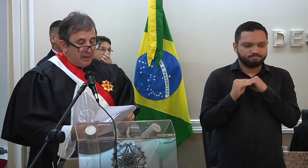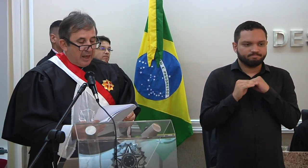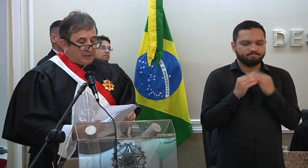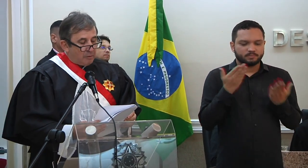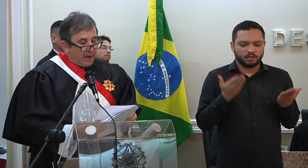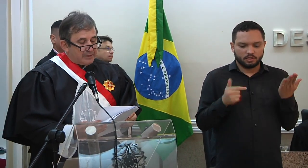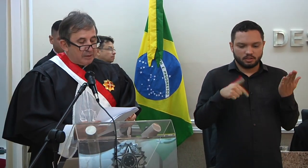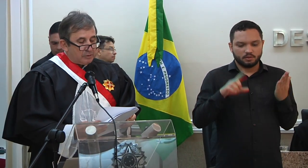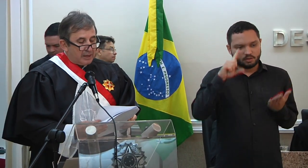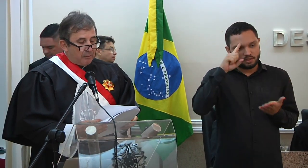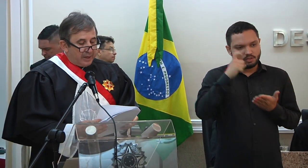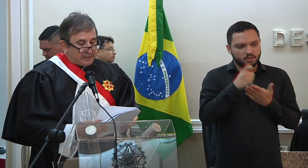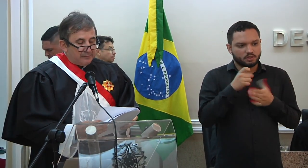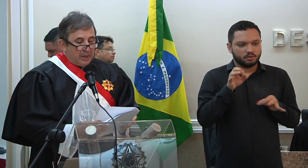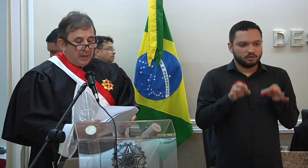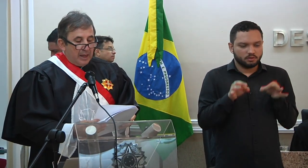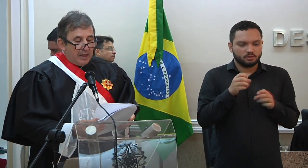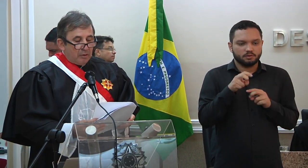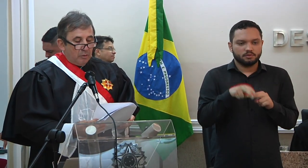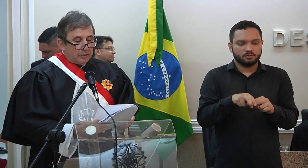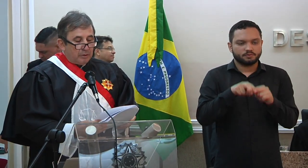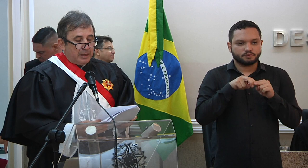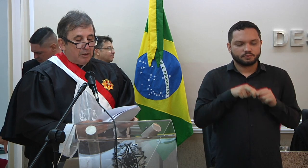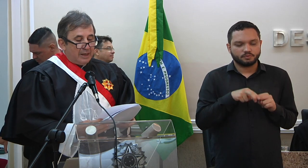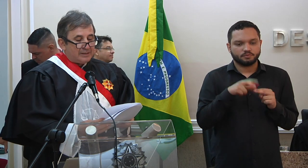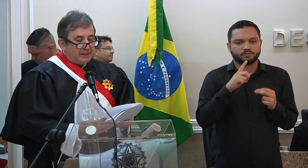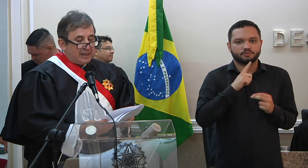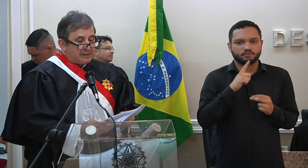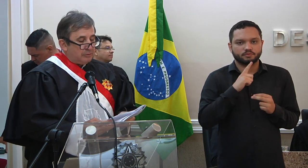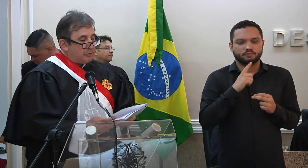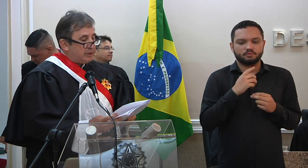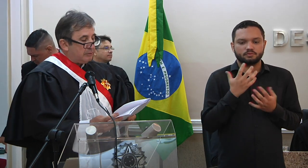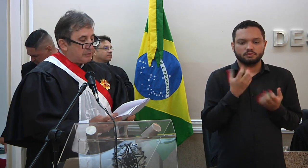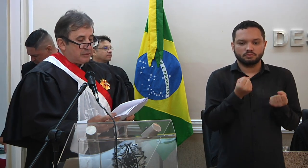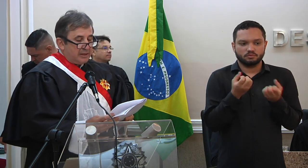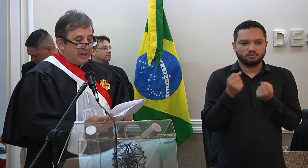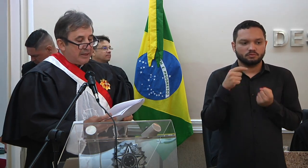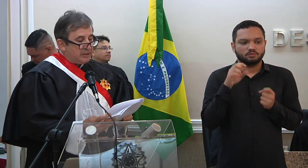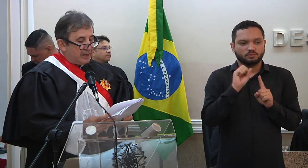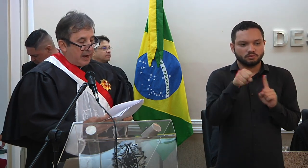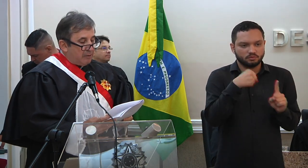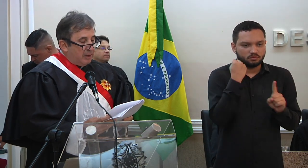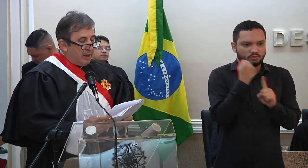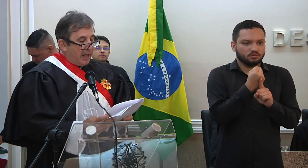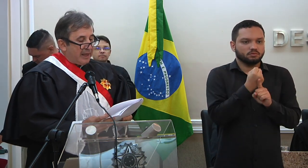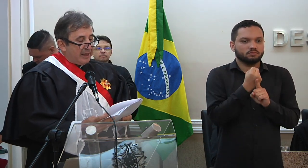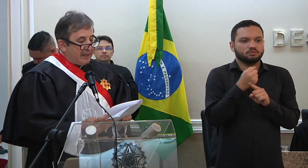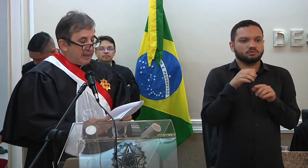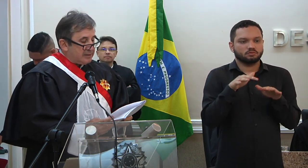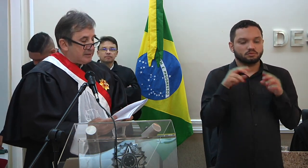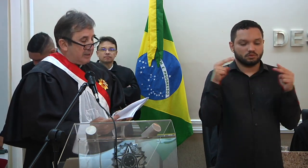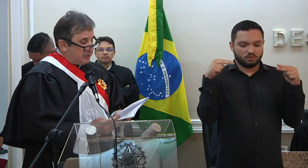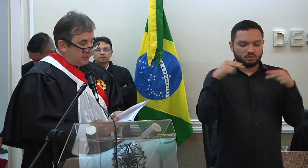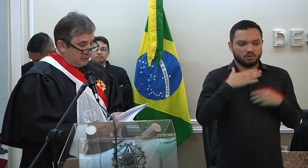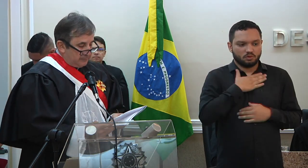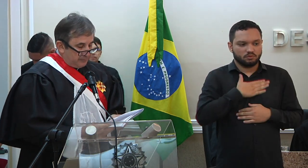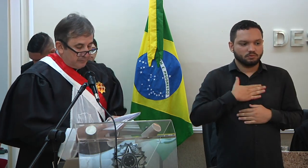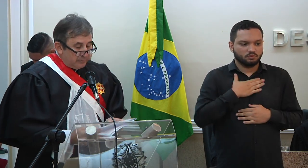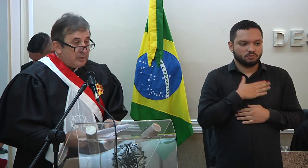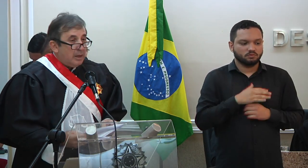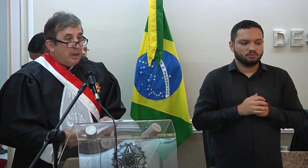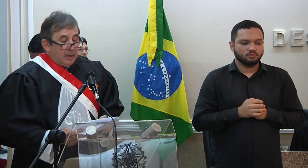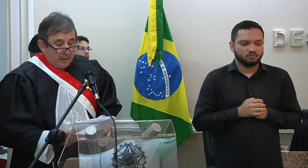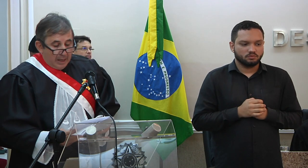judiciais, as quais, em consequência, encontram melhor aceitação no seio da sociedade em geral a quem elas se